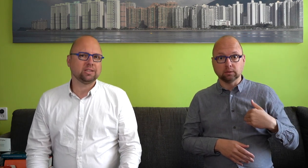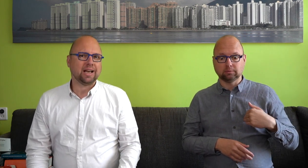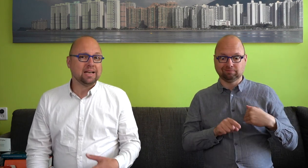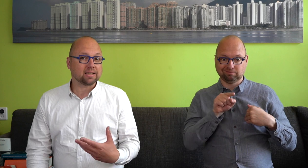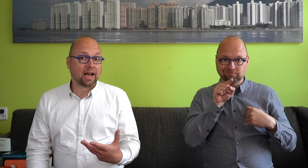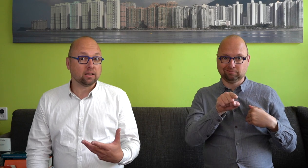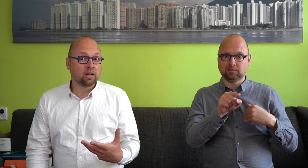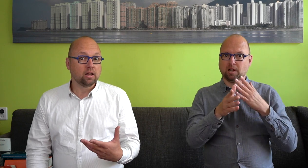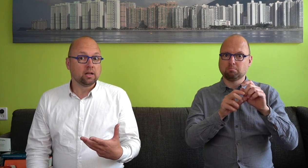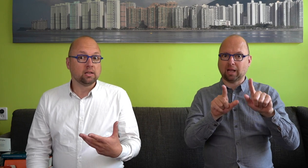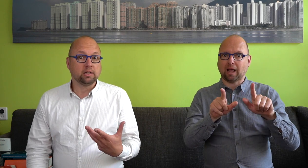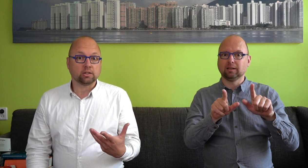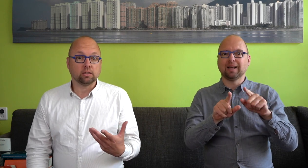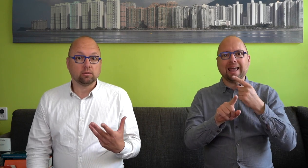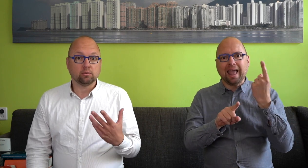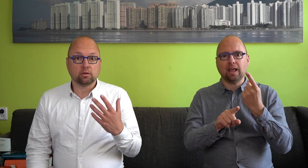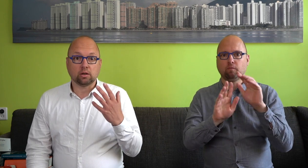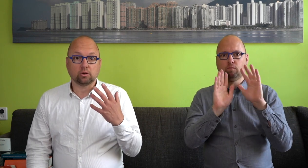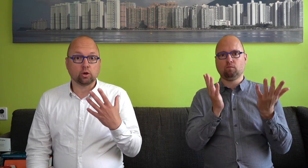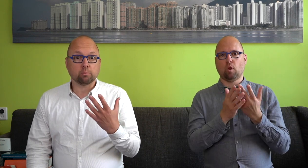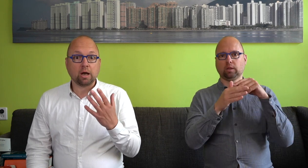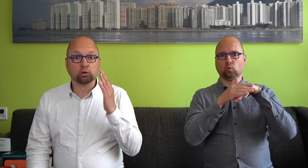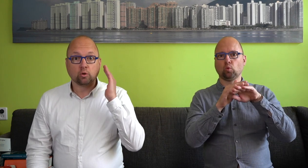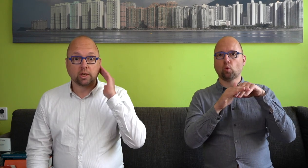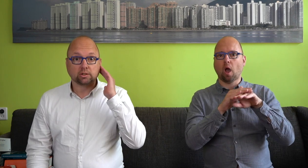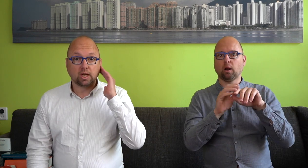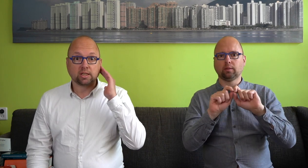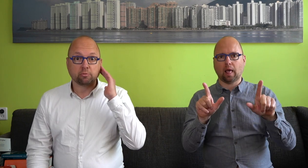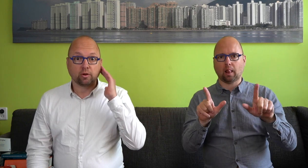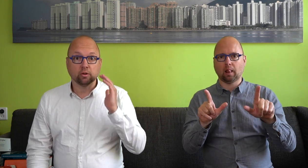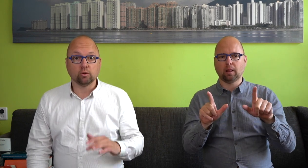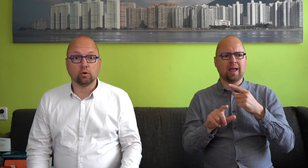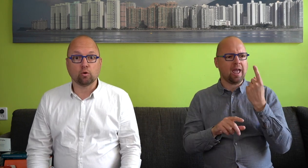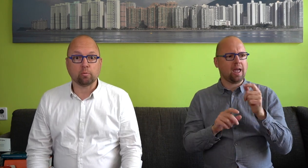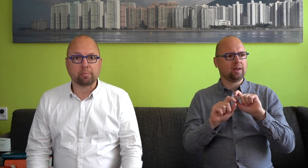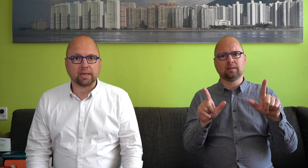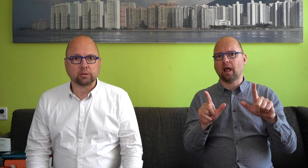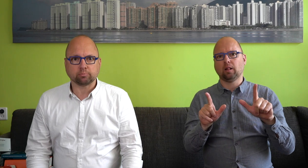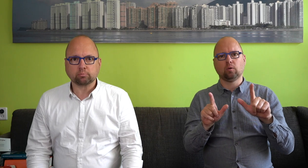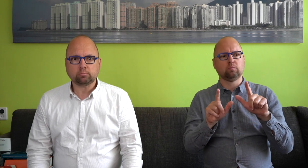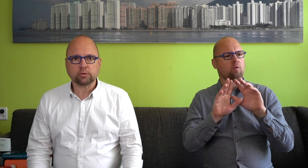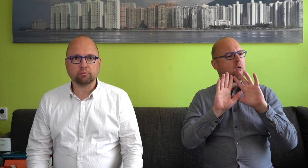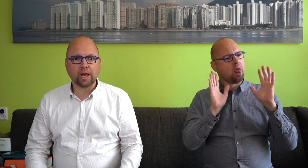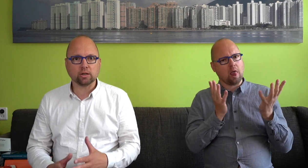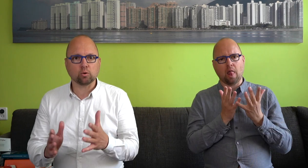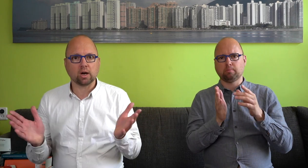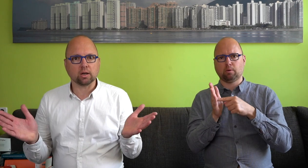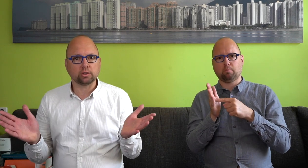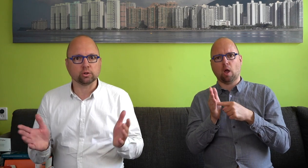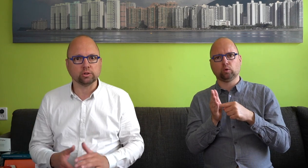het is de enige taal die ze kunnen gebruiken zonder dat ze last hebben van een gehoorbeperking. Volledig toegankelijk als je kunt